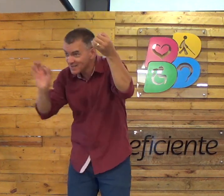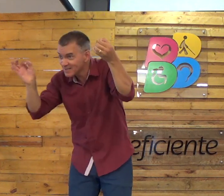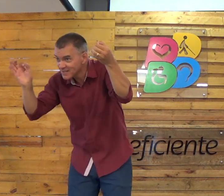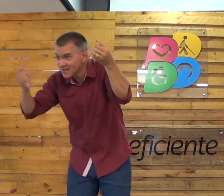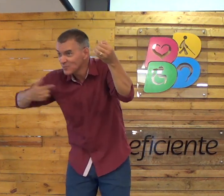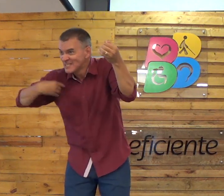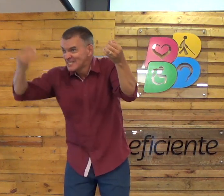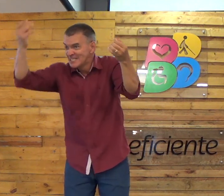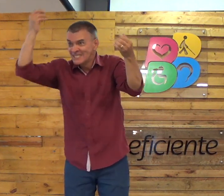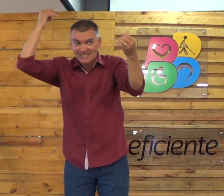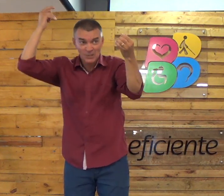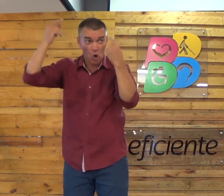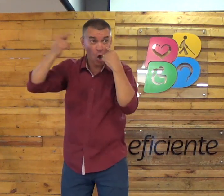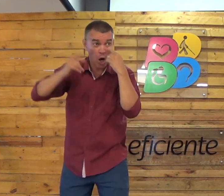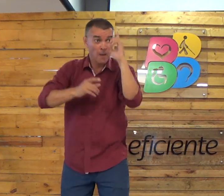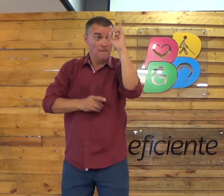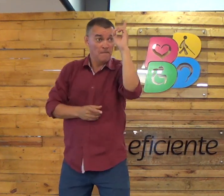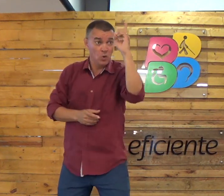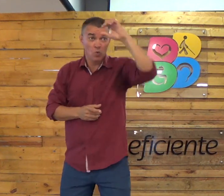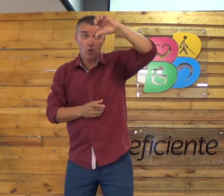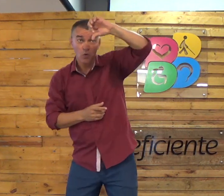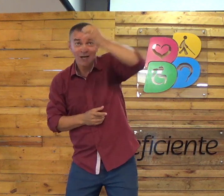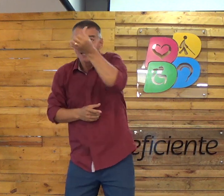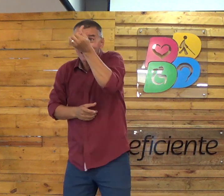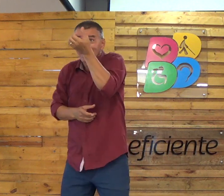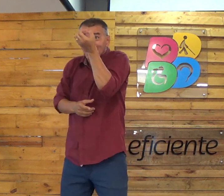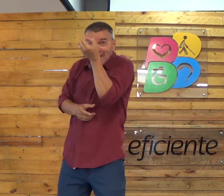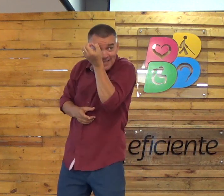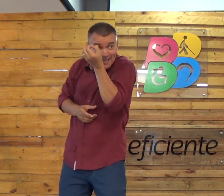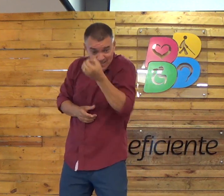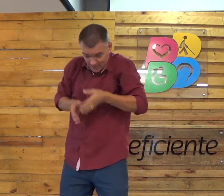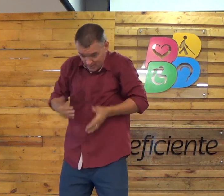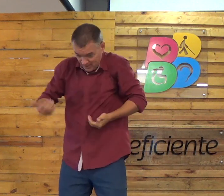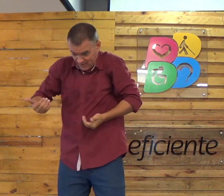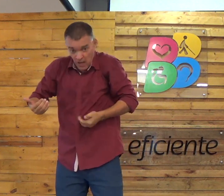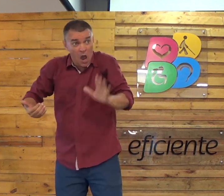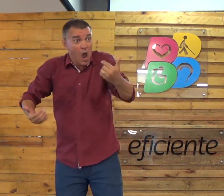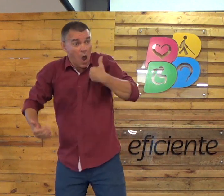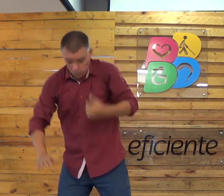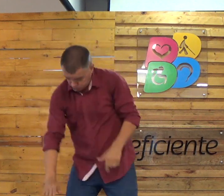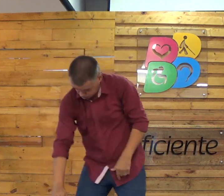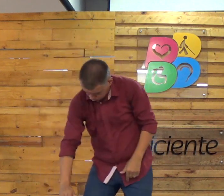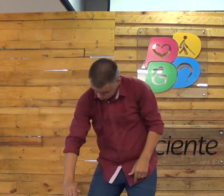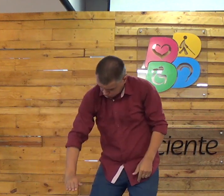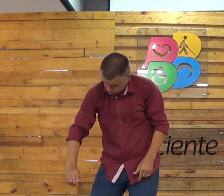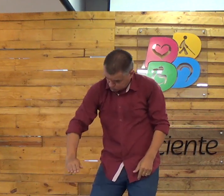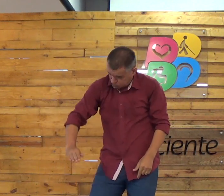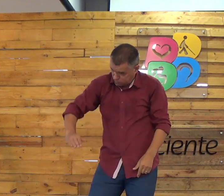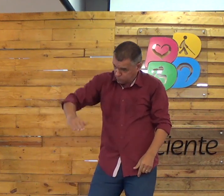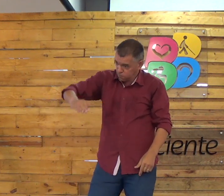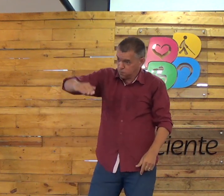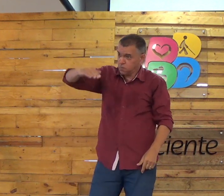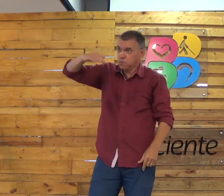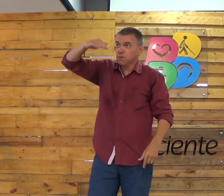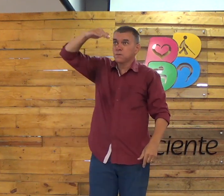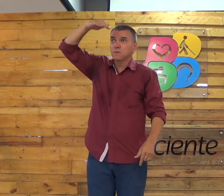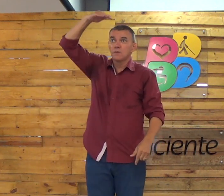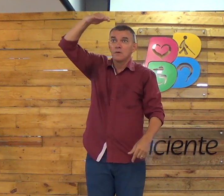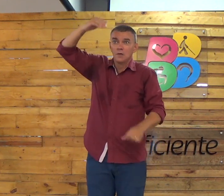1960, tá, olha só, 1960, aí eu fui crescendo